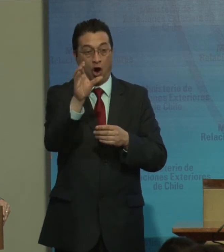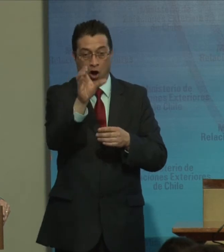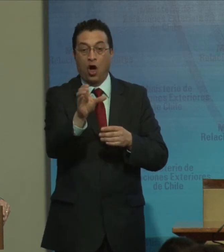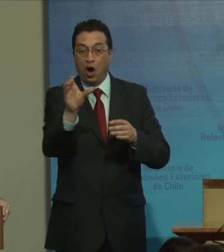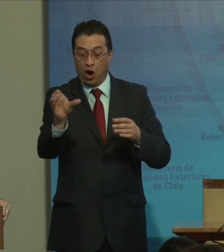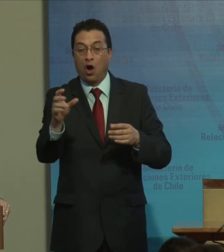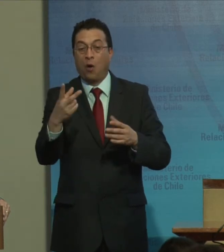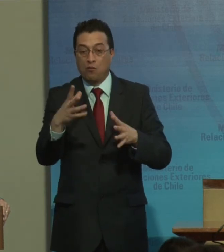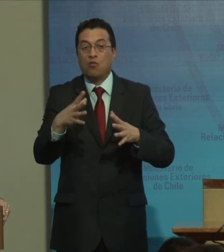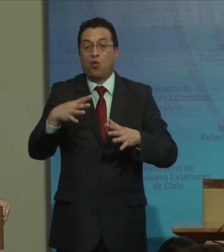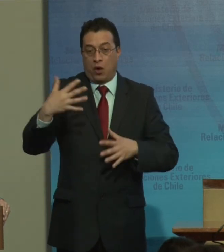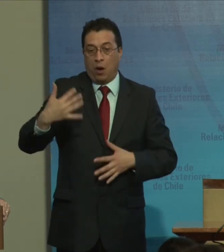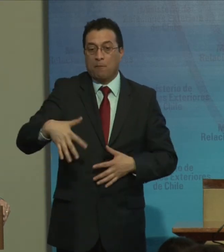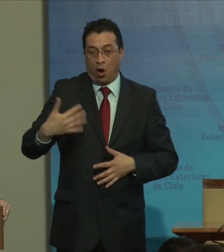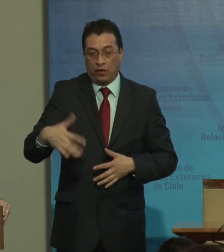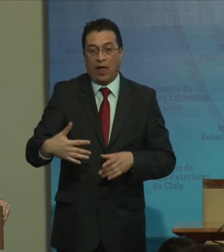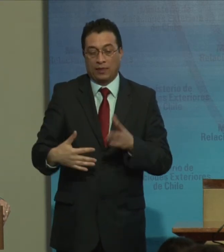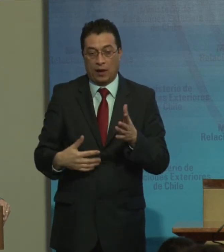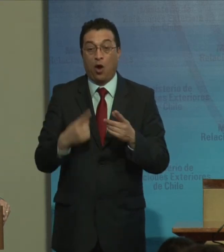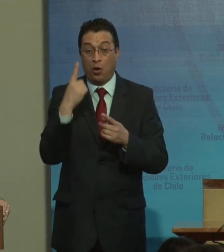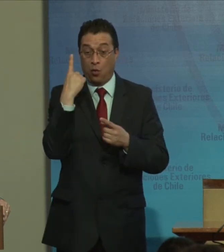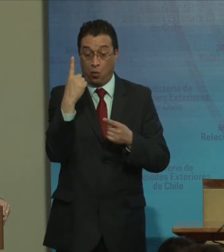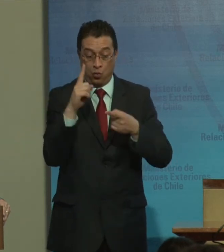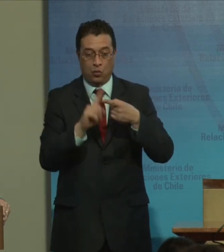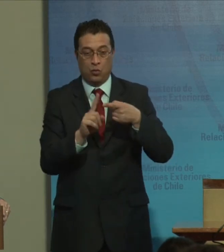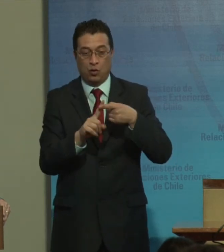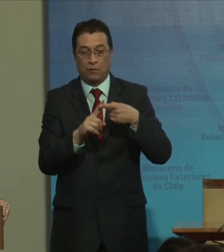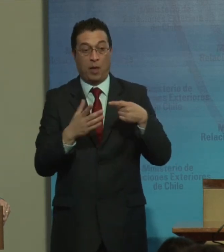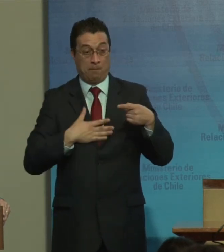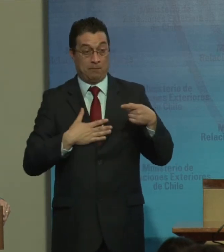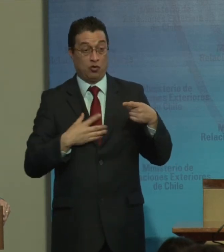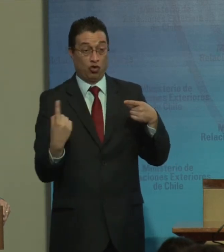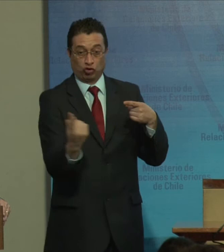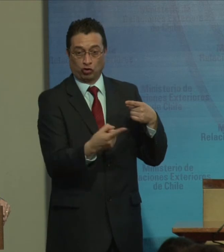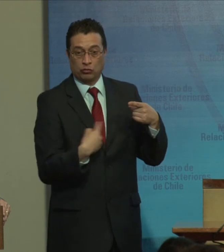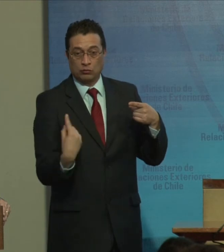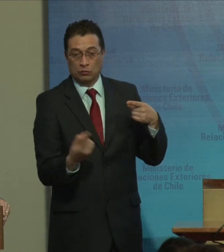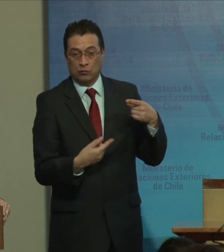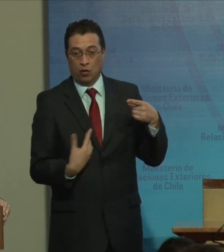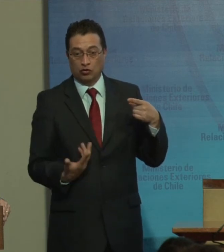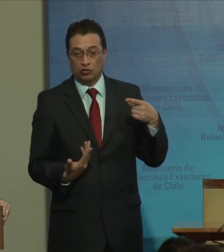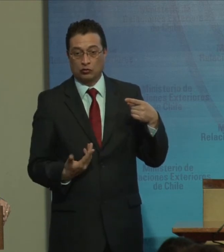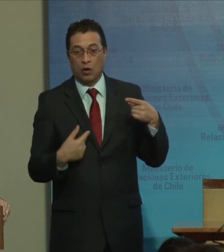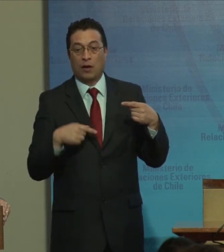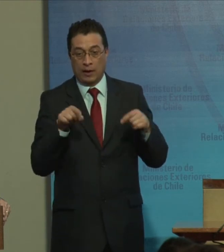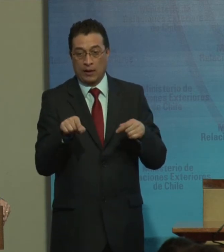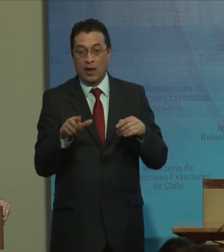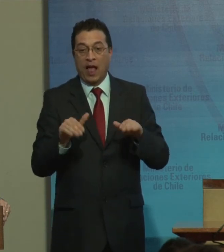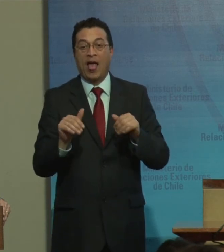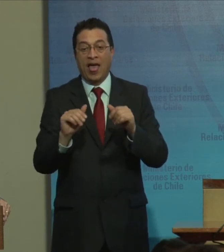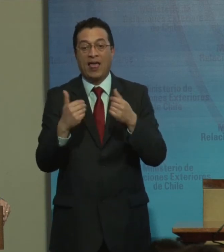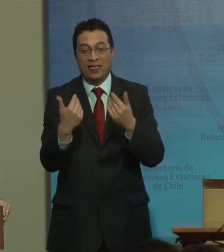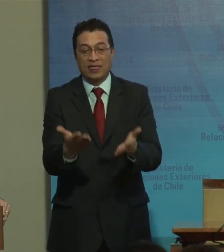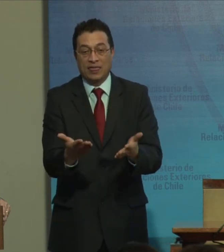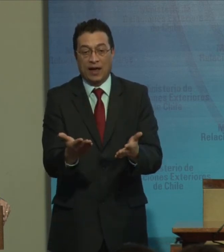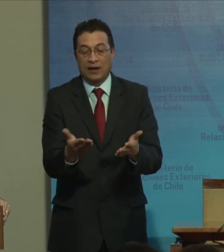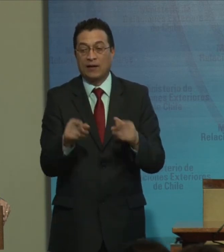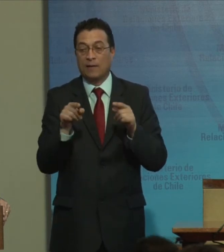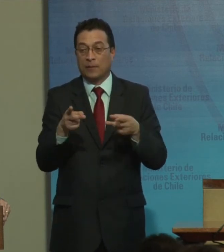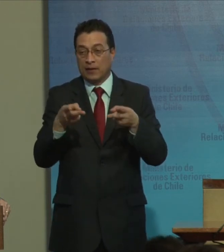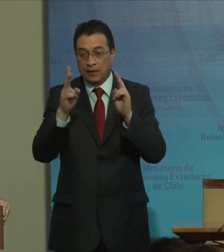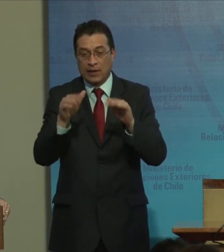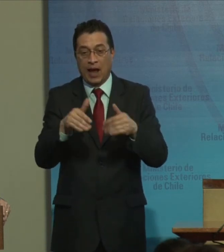importantes. Uno, nosotros mismos. Y dejar que